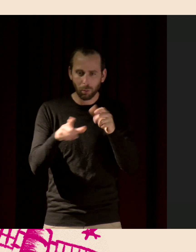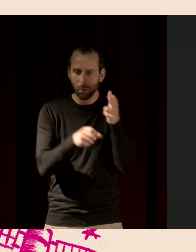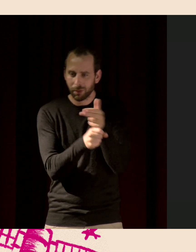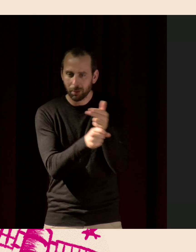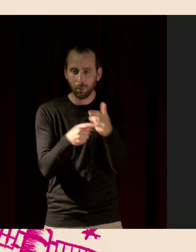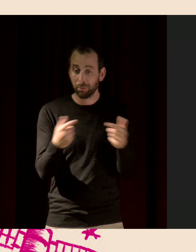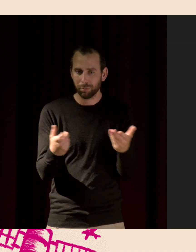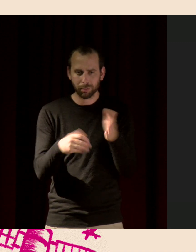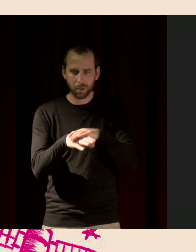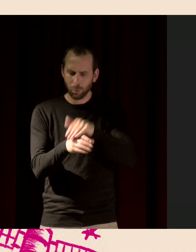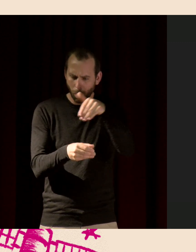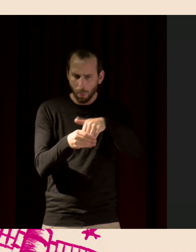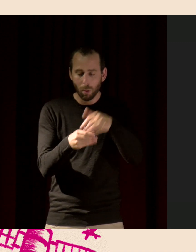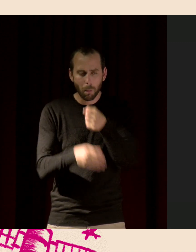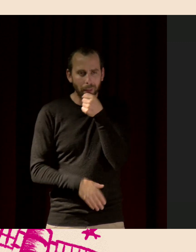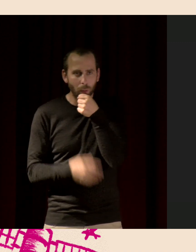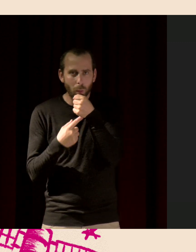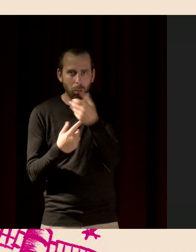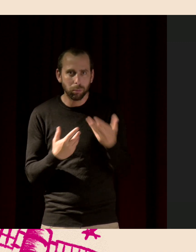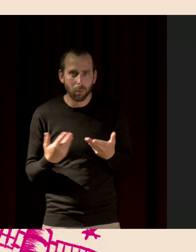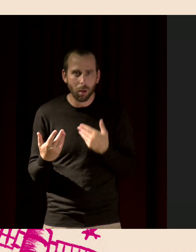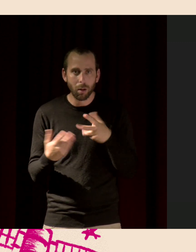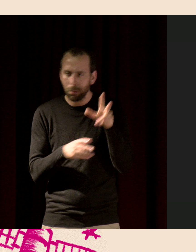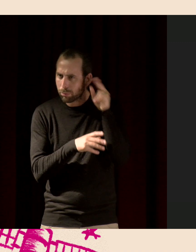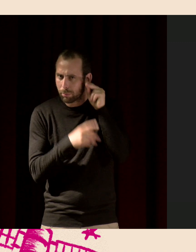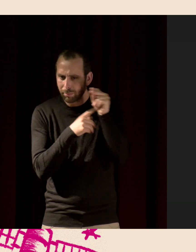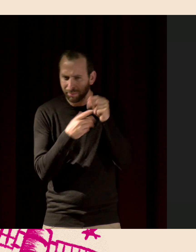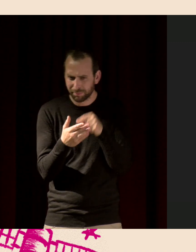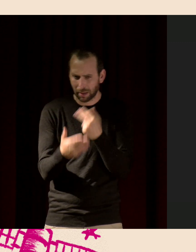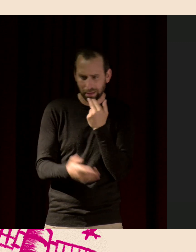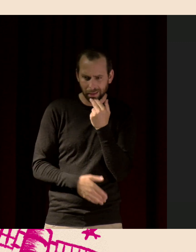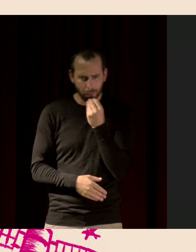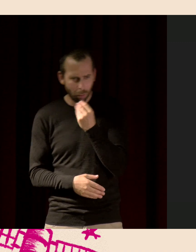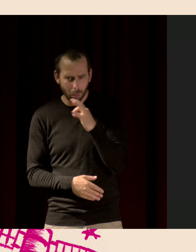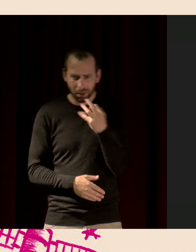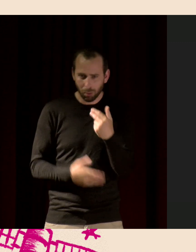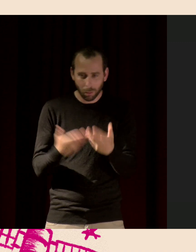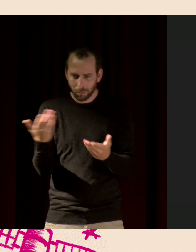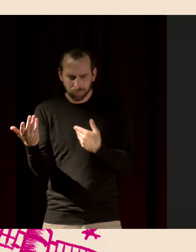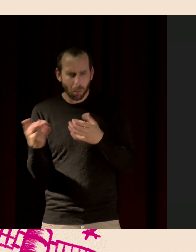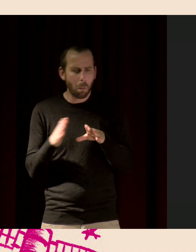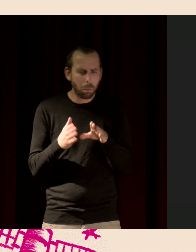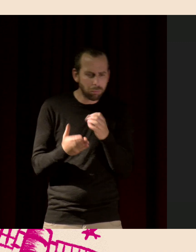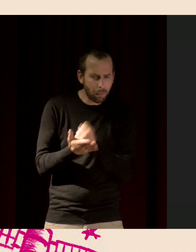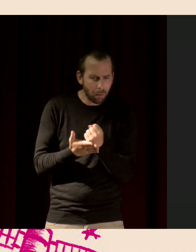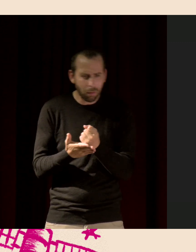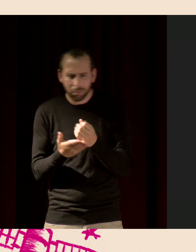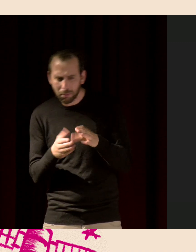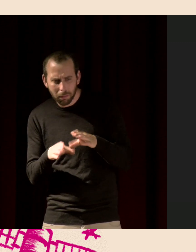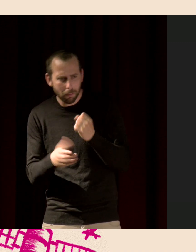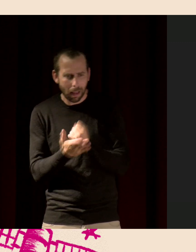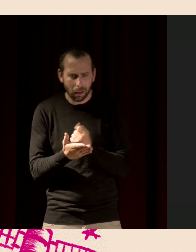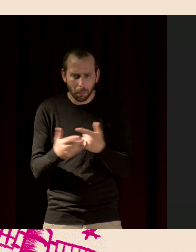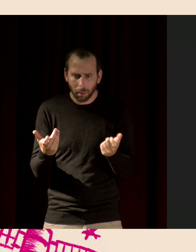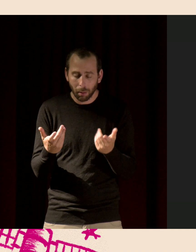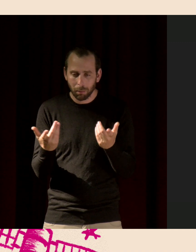de savoir quel micro il y avait dans ce téléphone et quel était le haut-parleur ? Rien du tout. La qualité des lentilles optiques est incroyable.